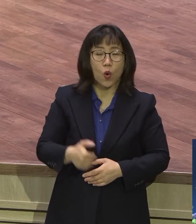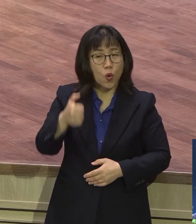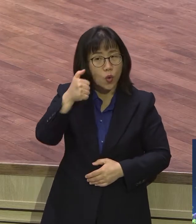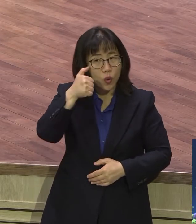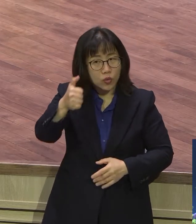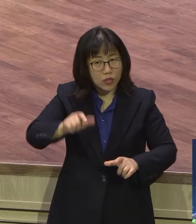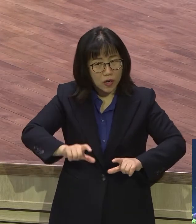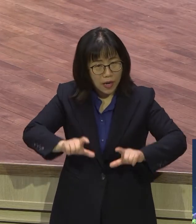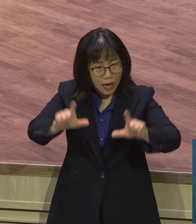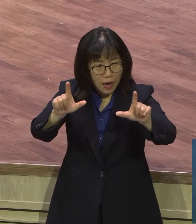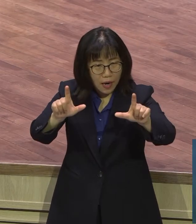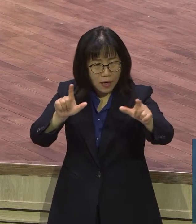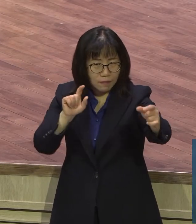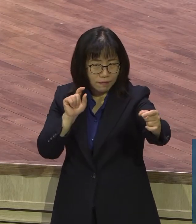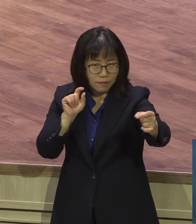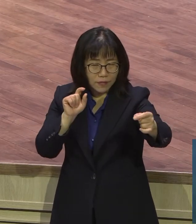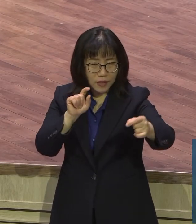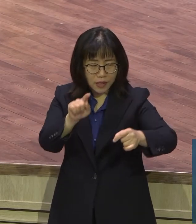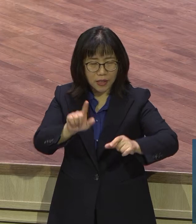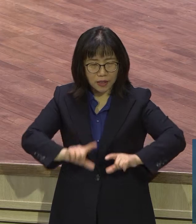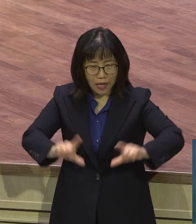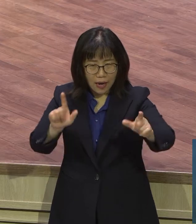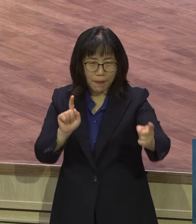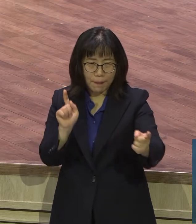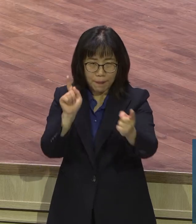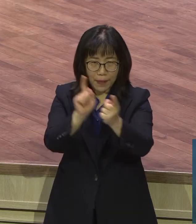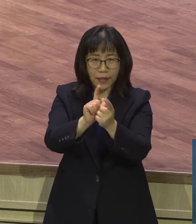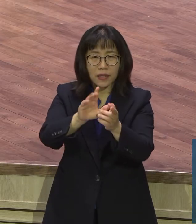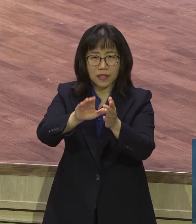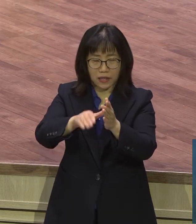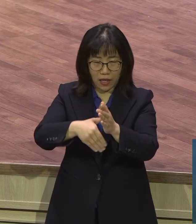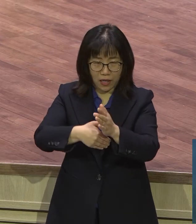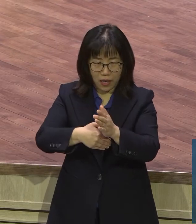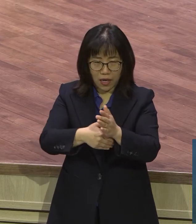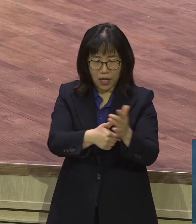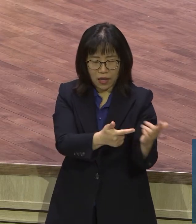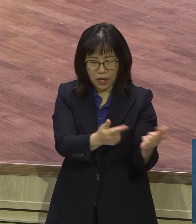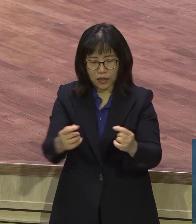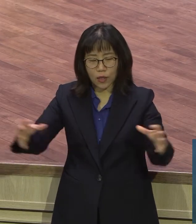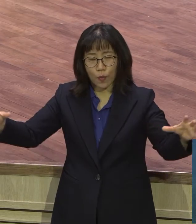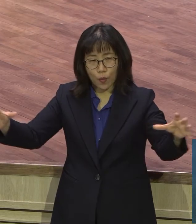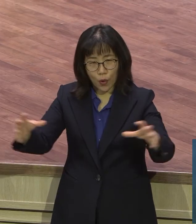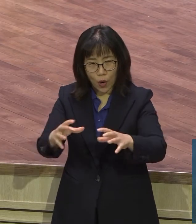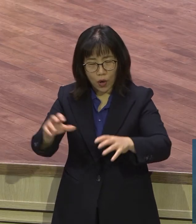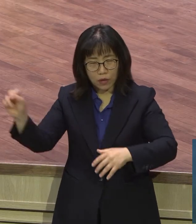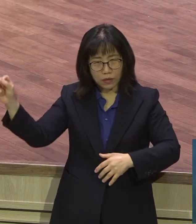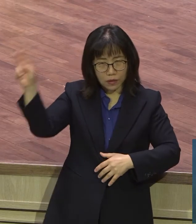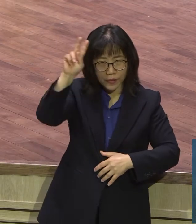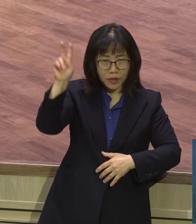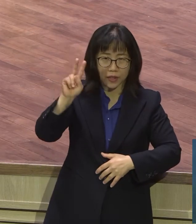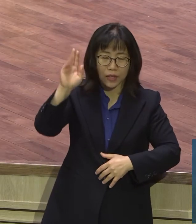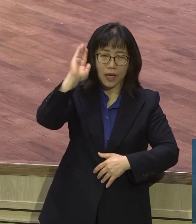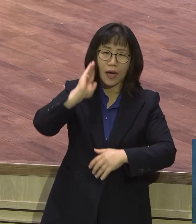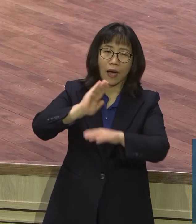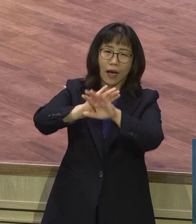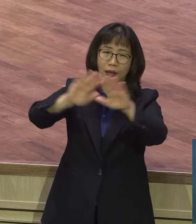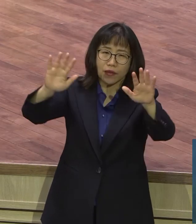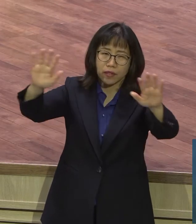날이 이미 이르며 저희가 다같이 온절 한곳에 모였더니 홀연히 하늘로부터 급하고 강한 바람 같이 있어